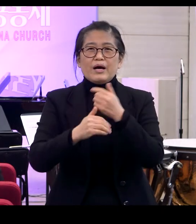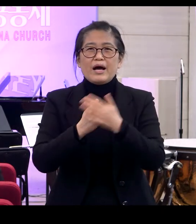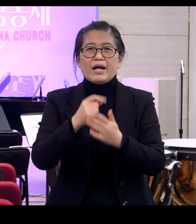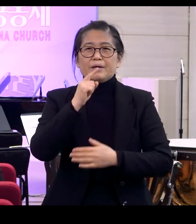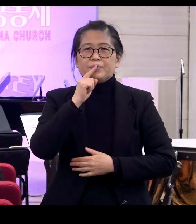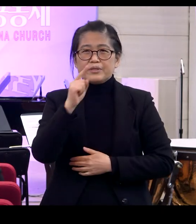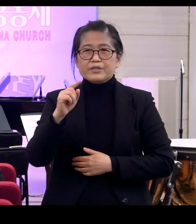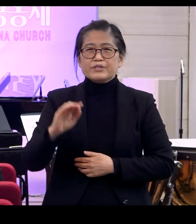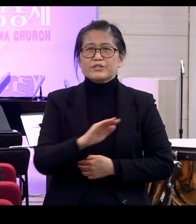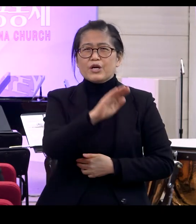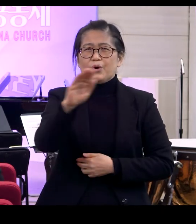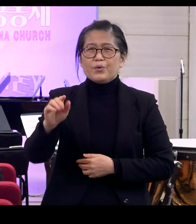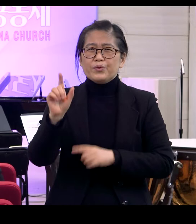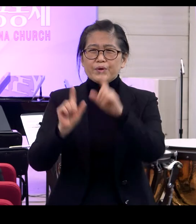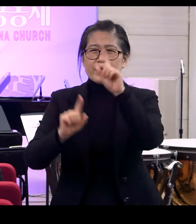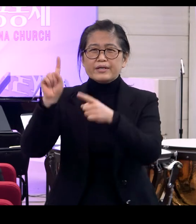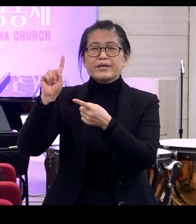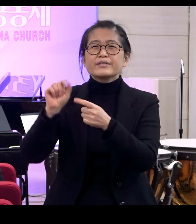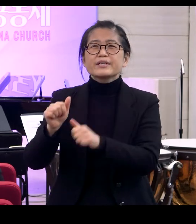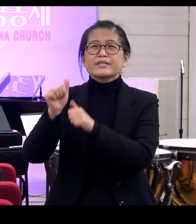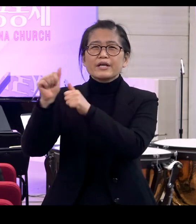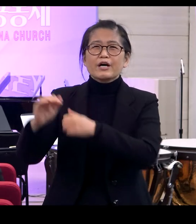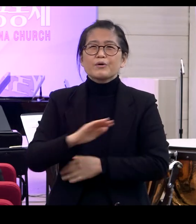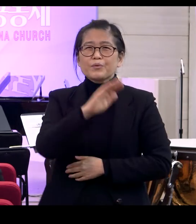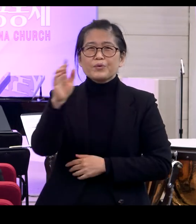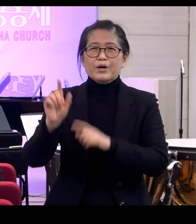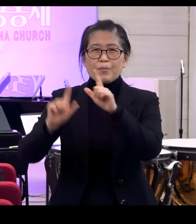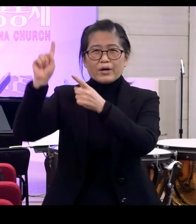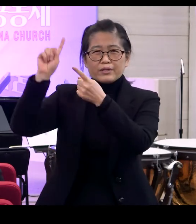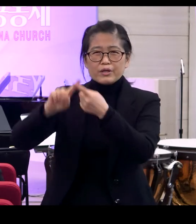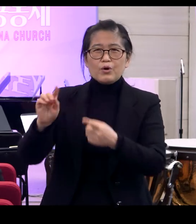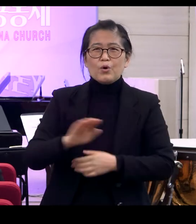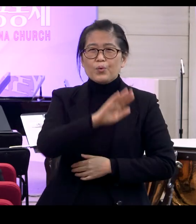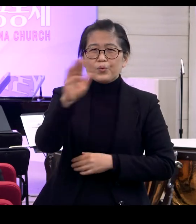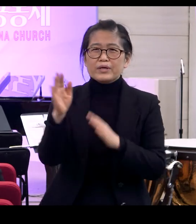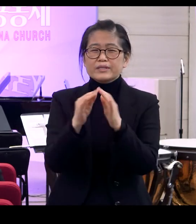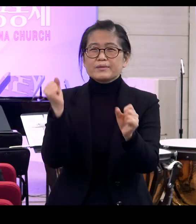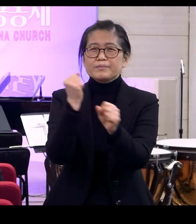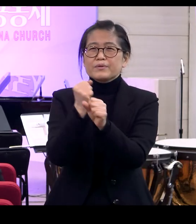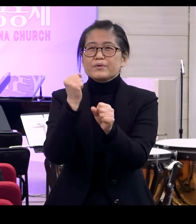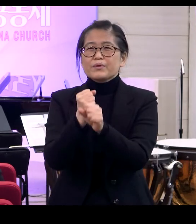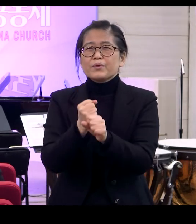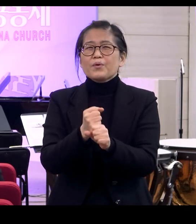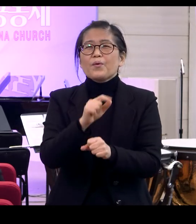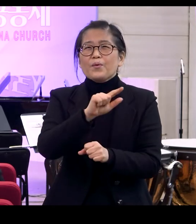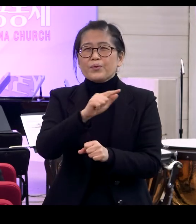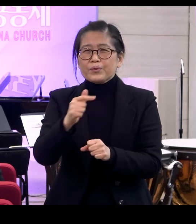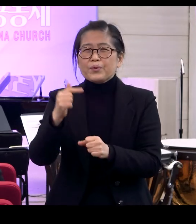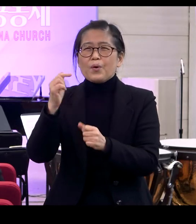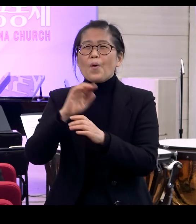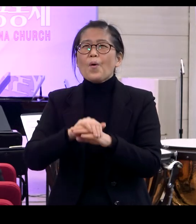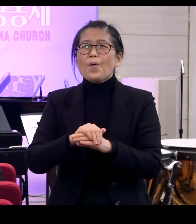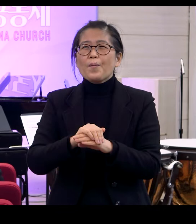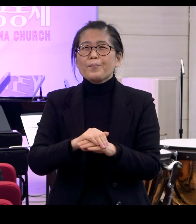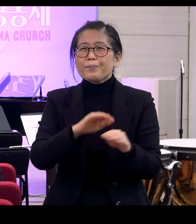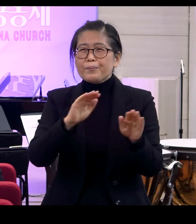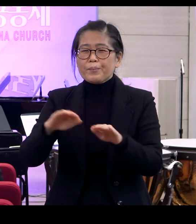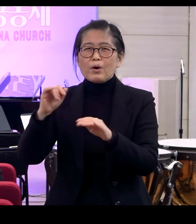하나님이 이르시되 우리의 형상을 따라 우리의 모양대로 우리가 사람을 만들고 그들로 바다의